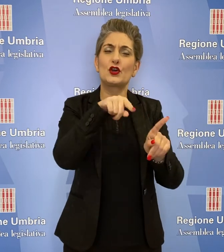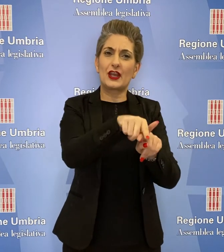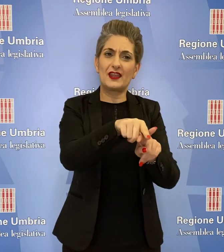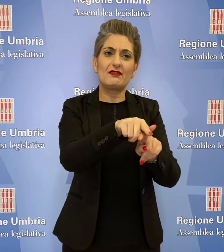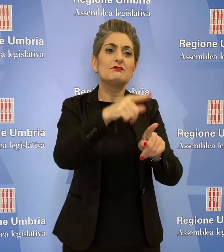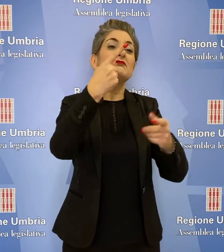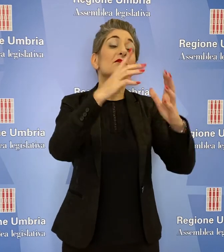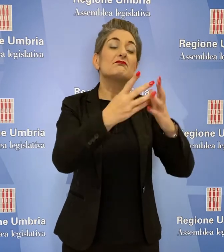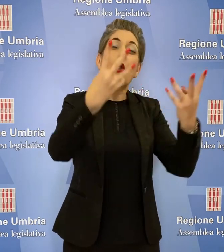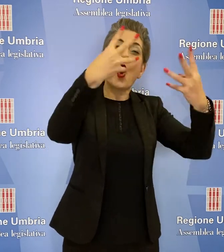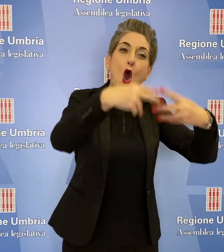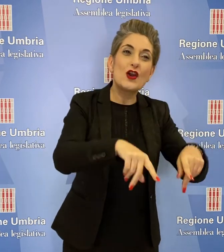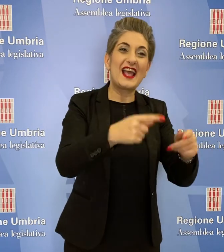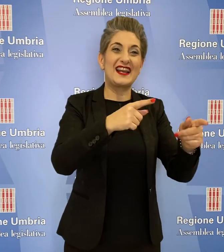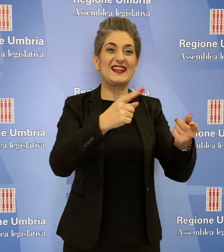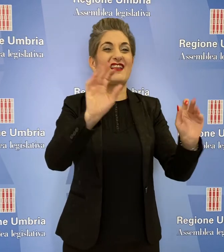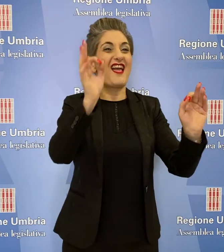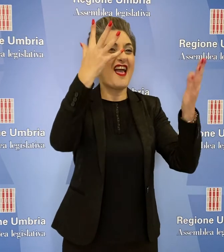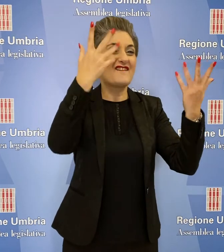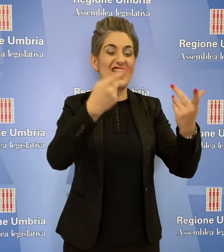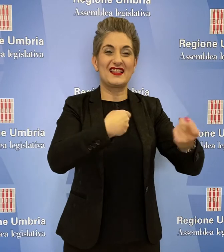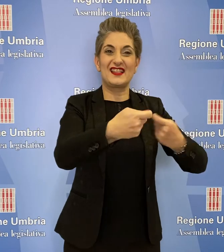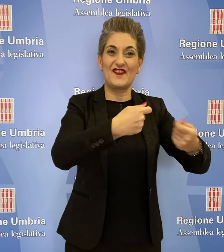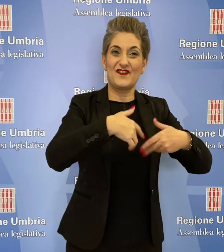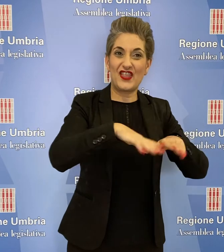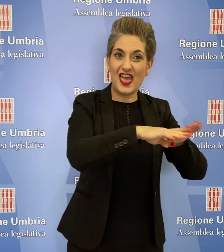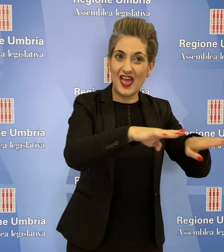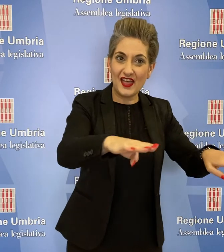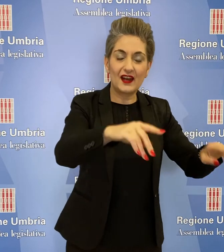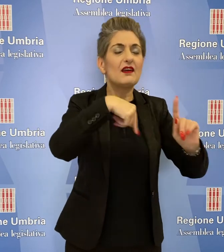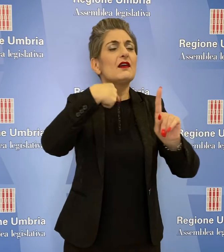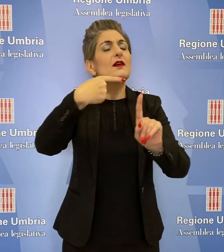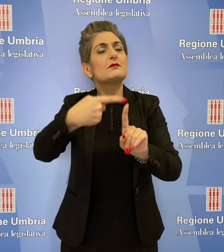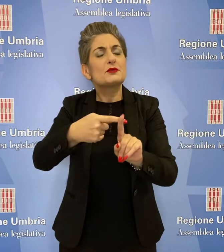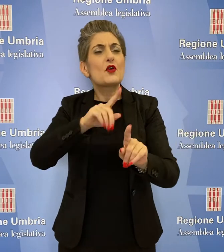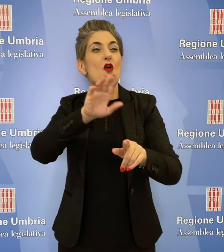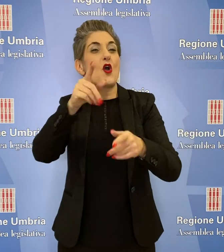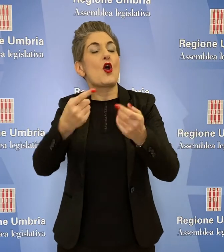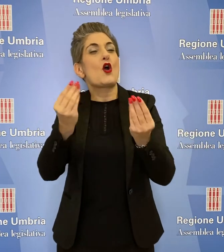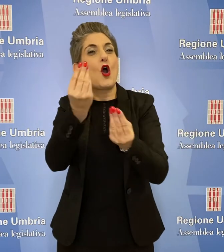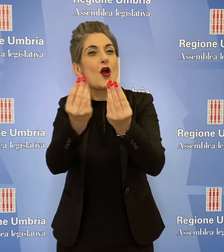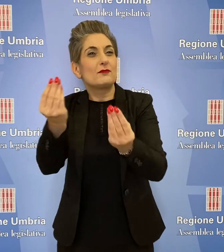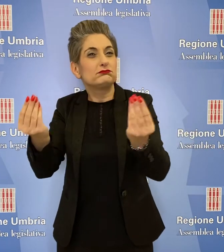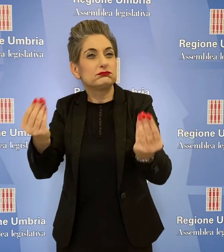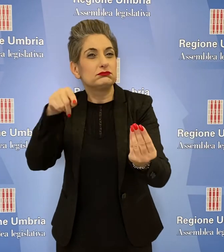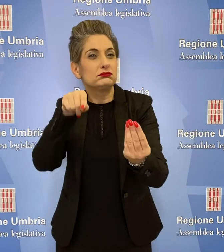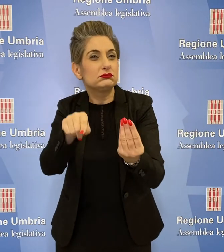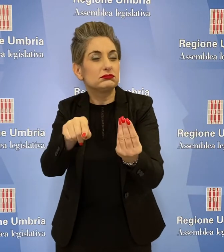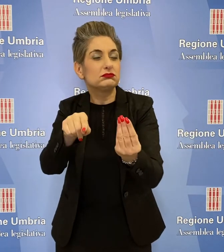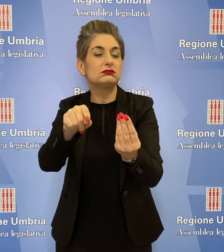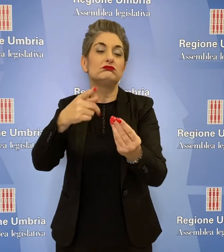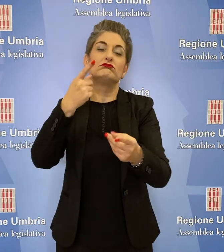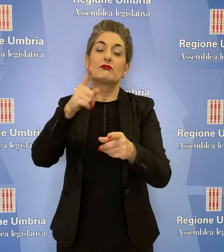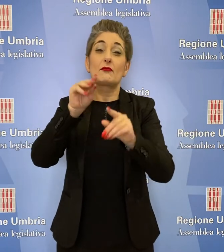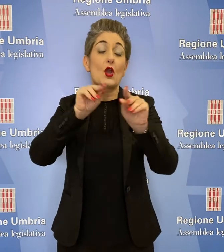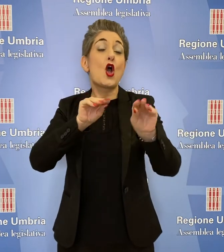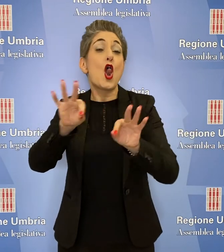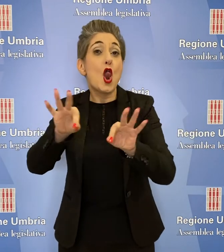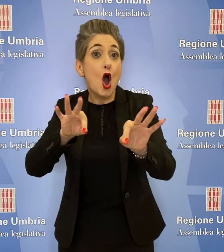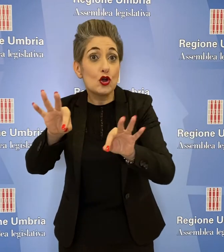operatori economici organizzatori di eventi fieristici, degli operatori economici della